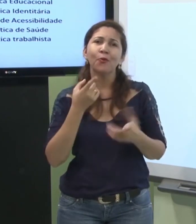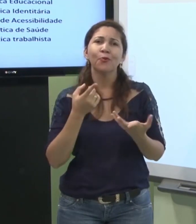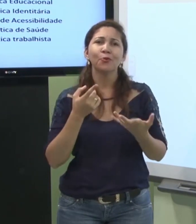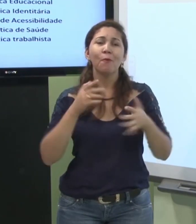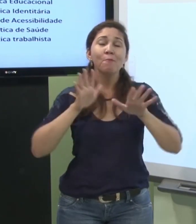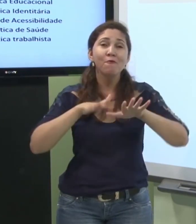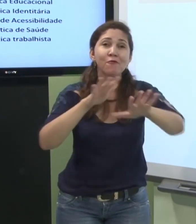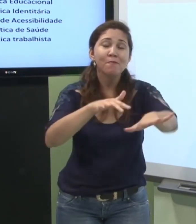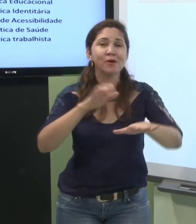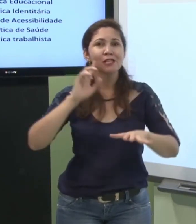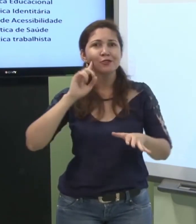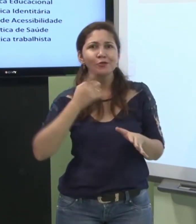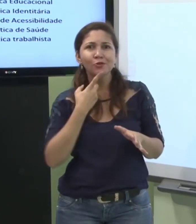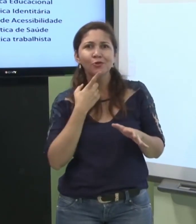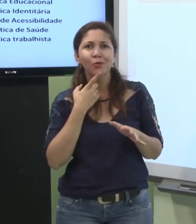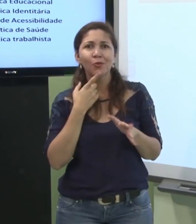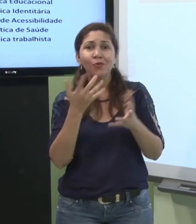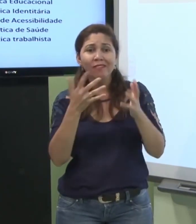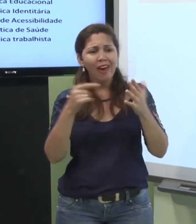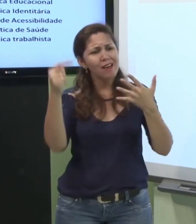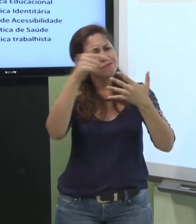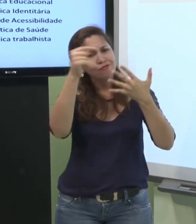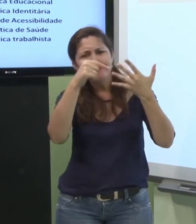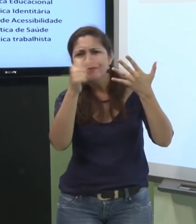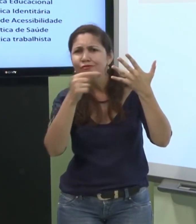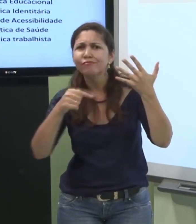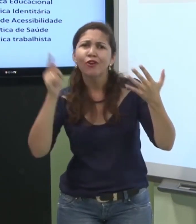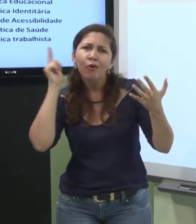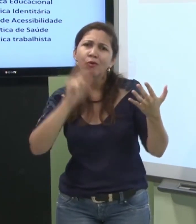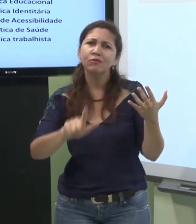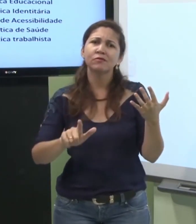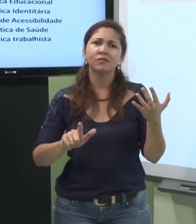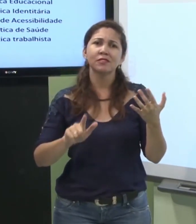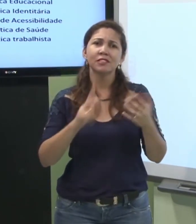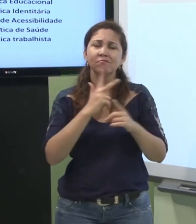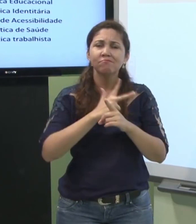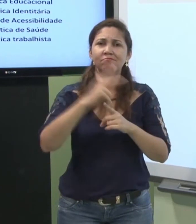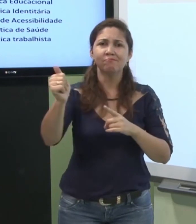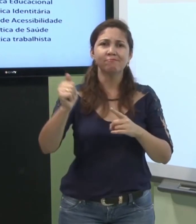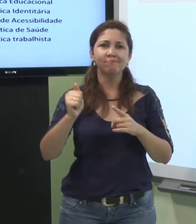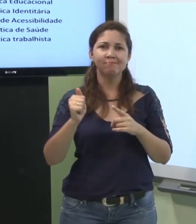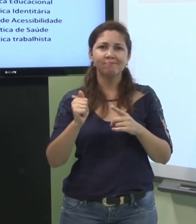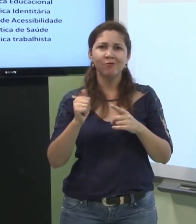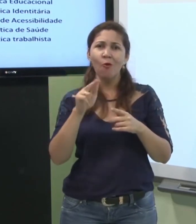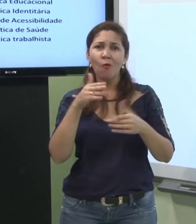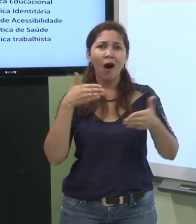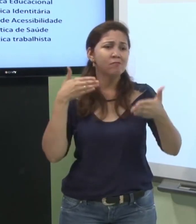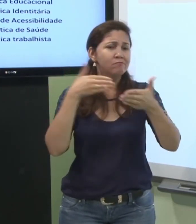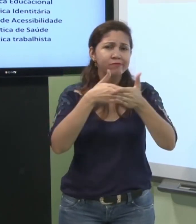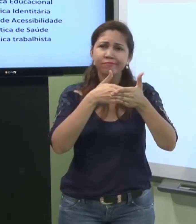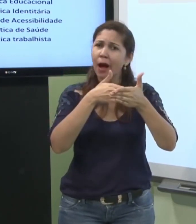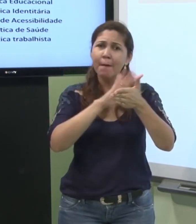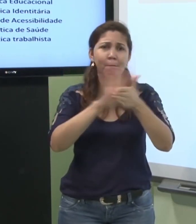então o movimento surdo já conseguiu várias coisas nós já conseguimos transpor várias barreiras